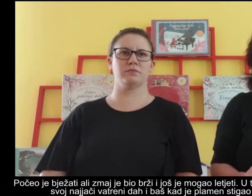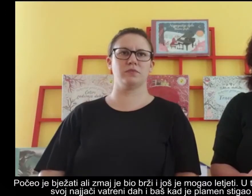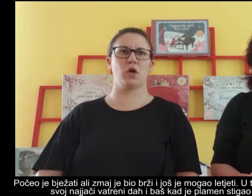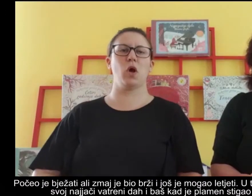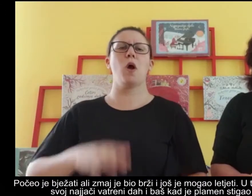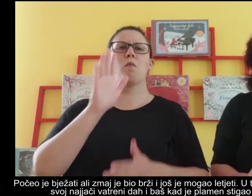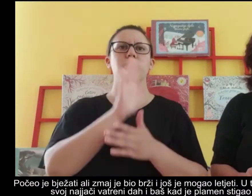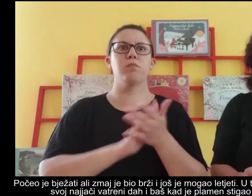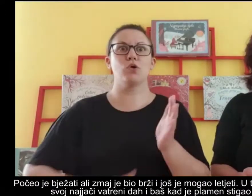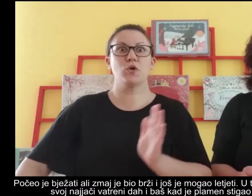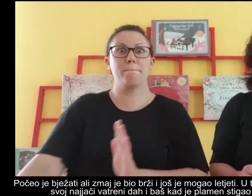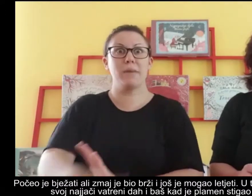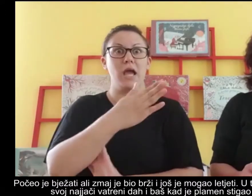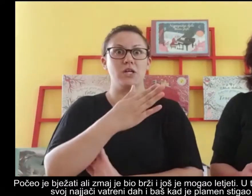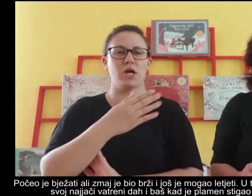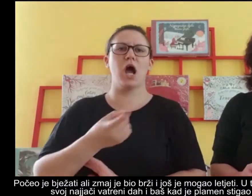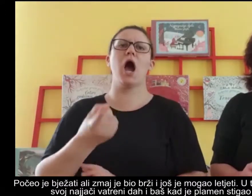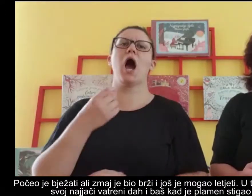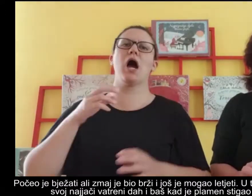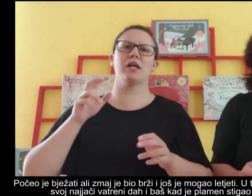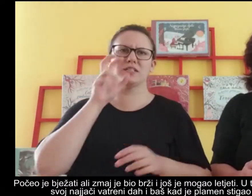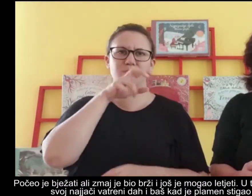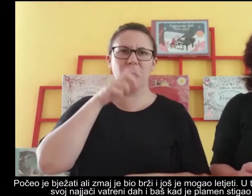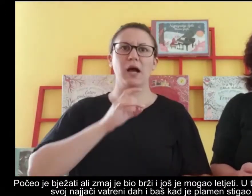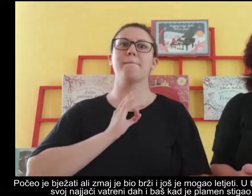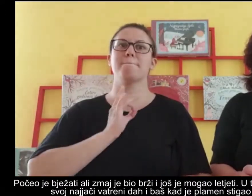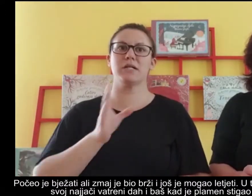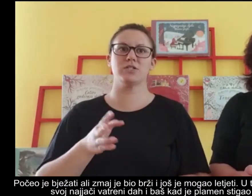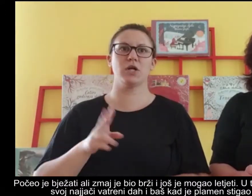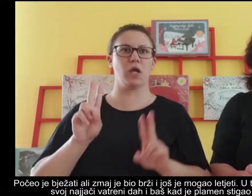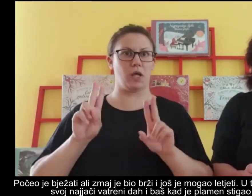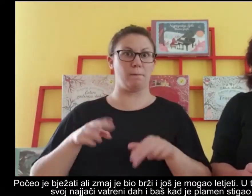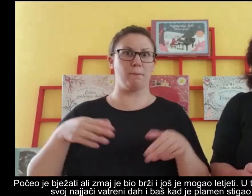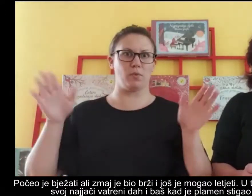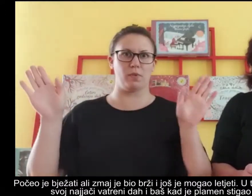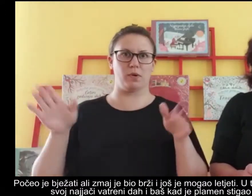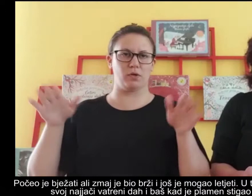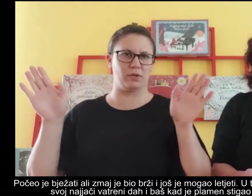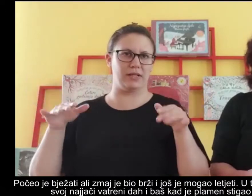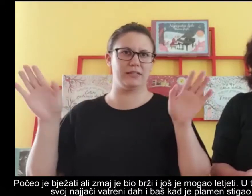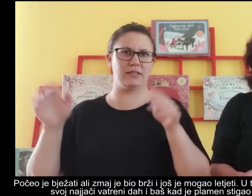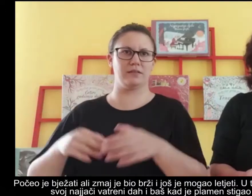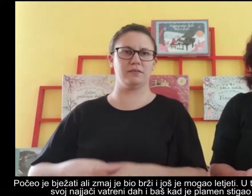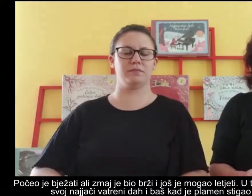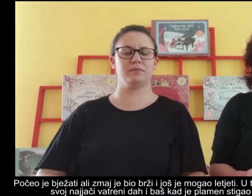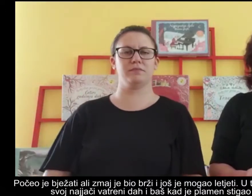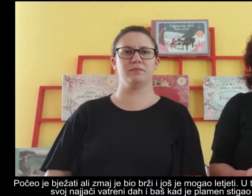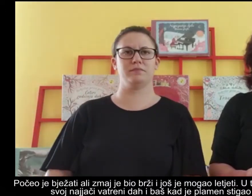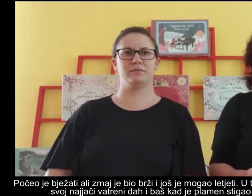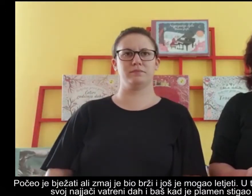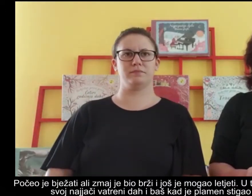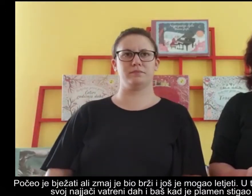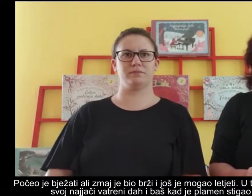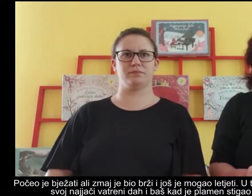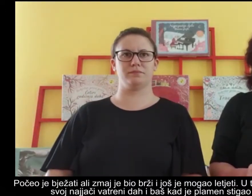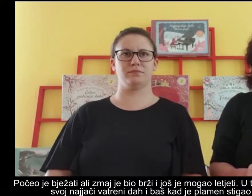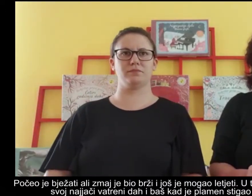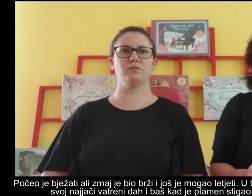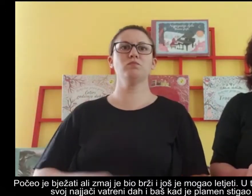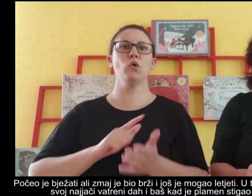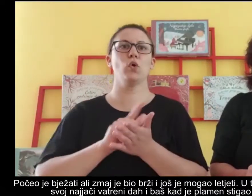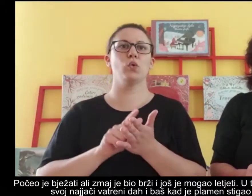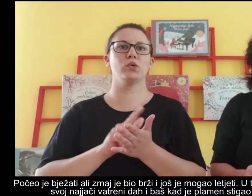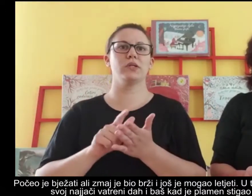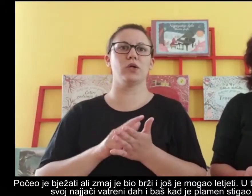Počeo je bježati, ali zmaj je bio brži i još je mogao letjeti. U